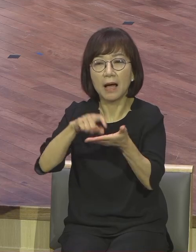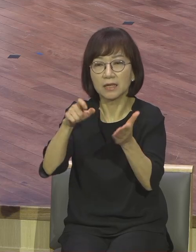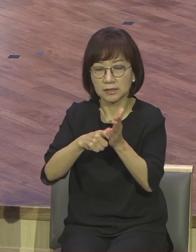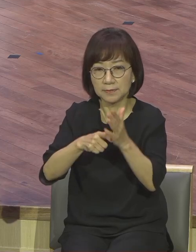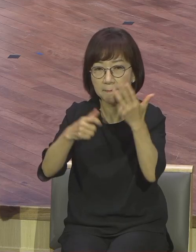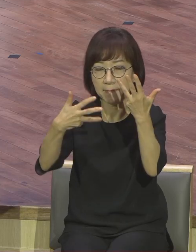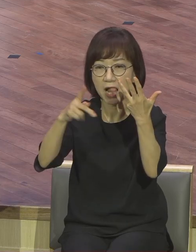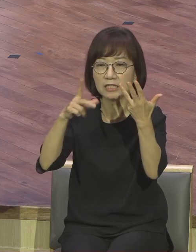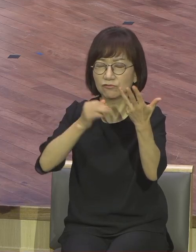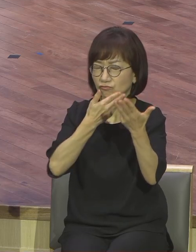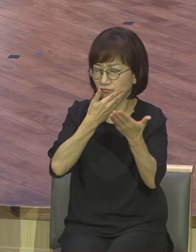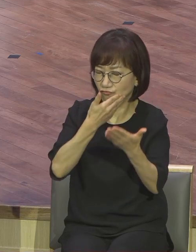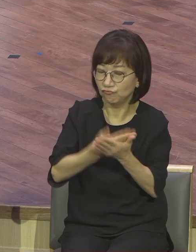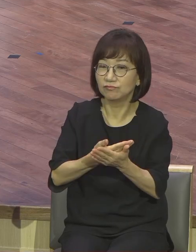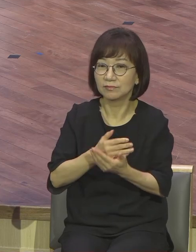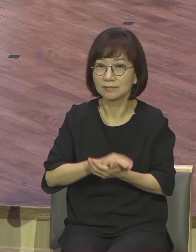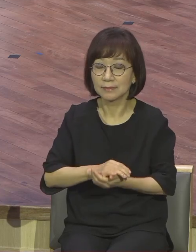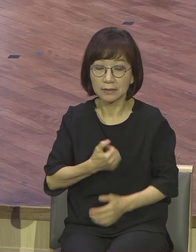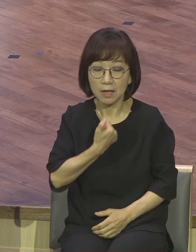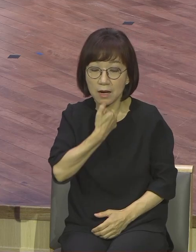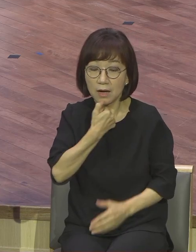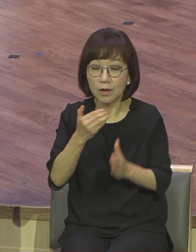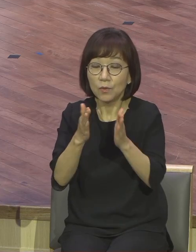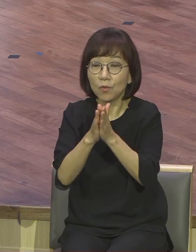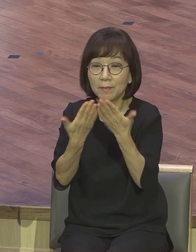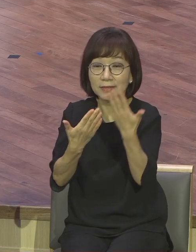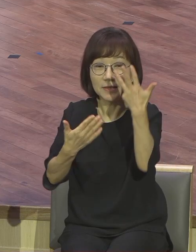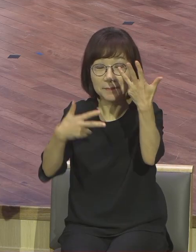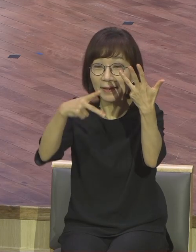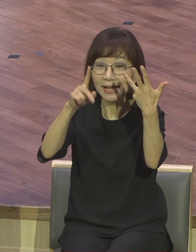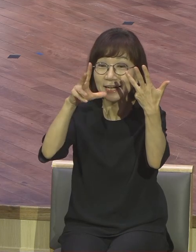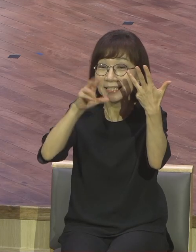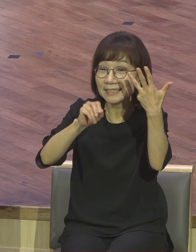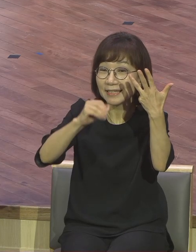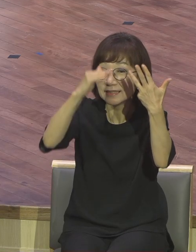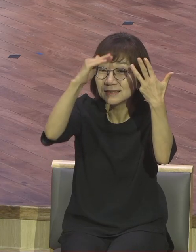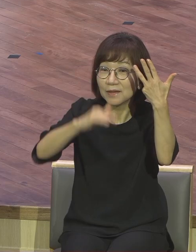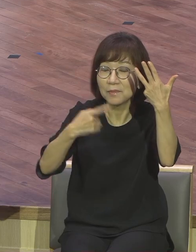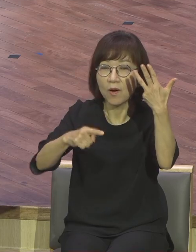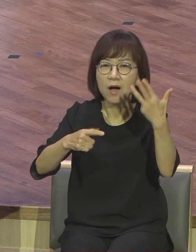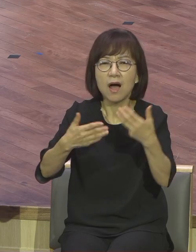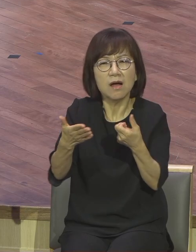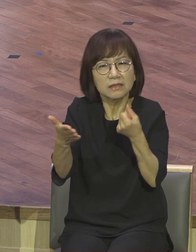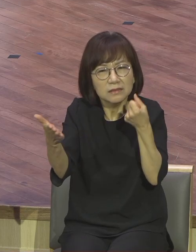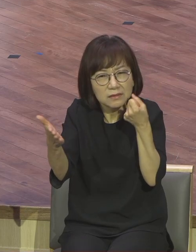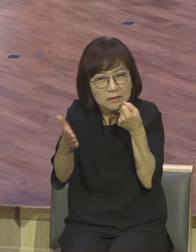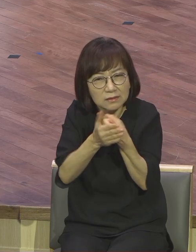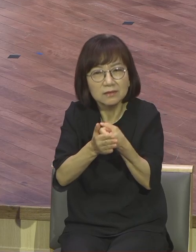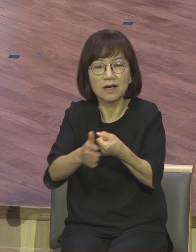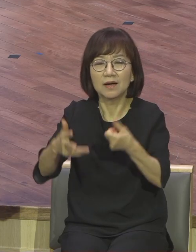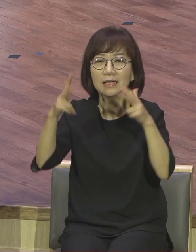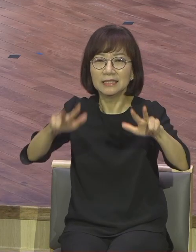8장 시작 시작이 그러므로 그러므로 이제 그리스도 예수 안에 있는 자에게는